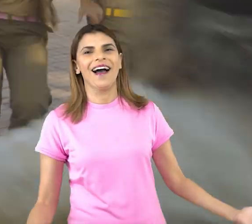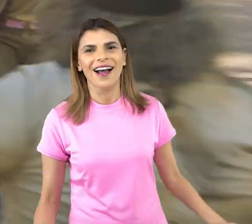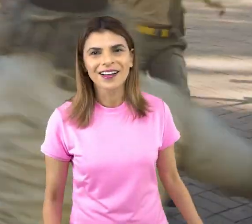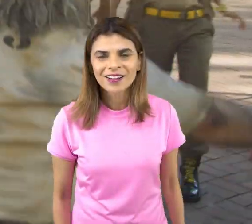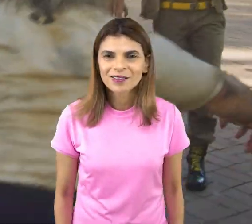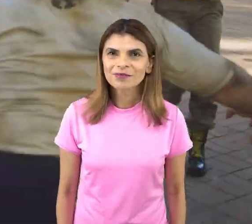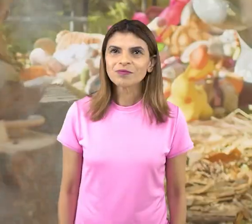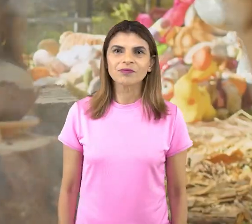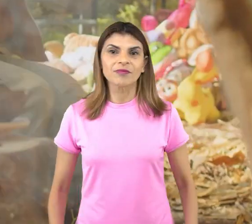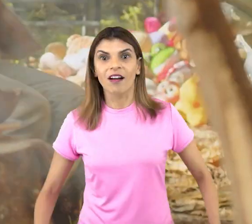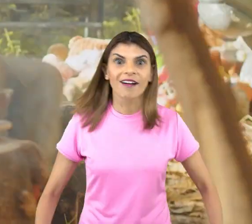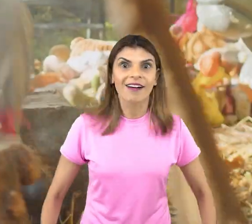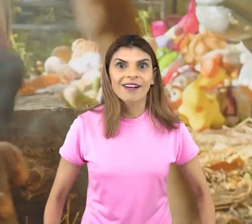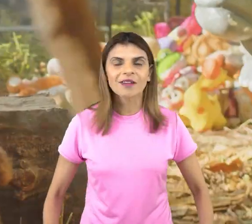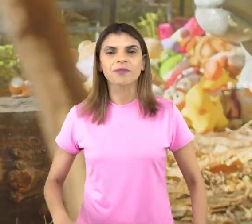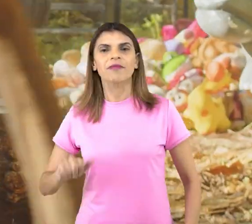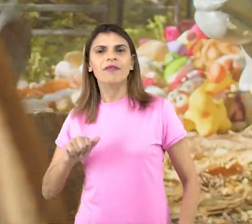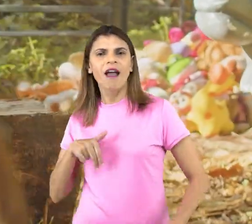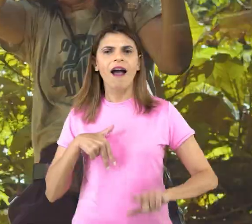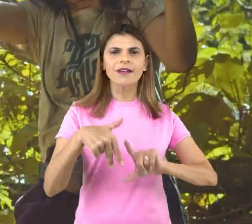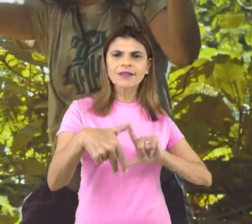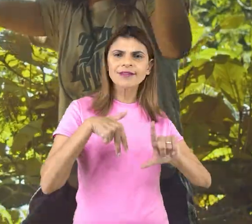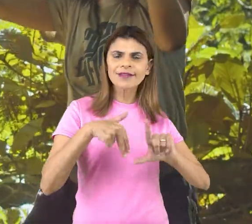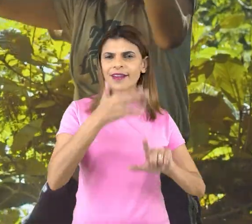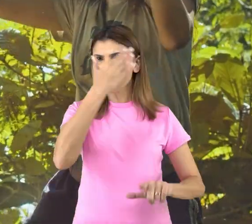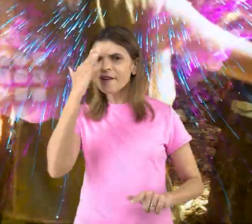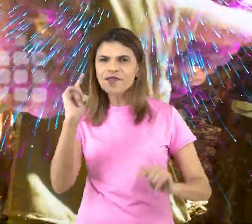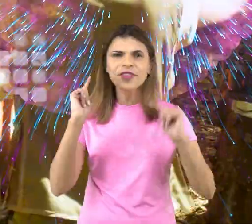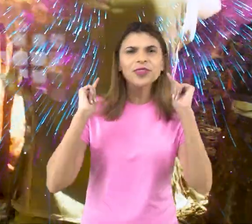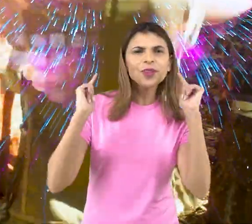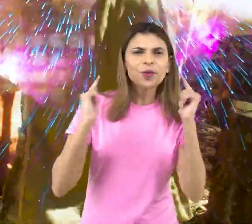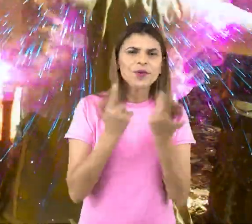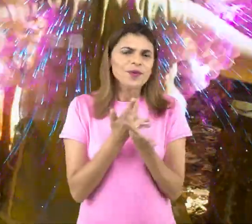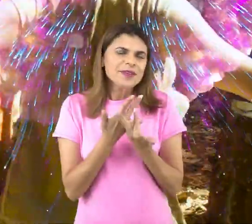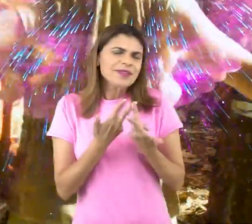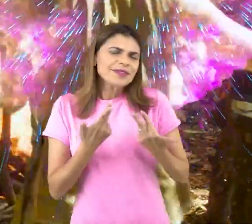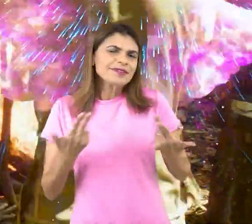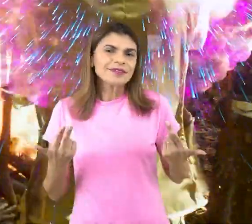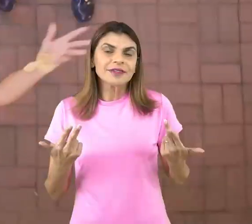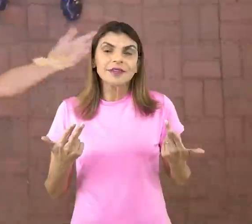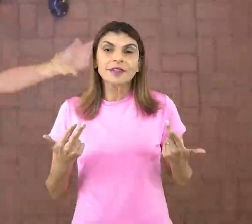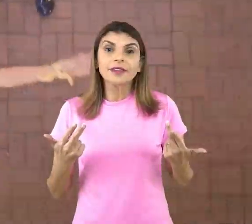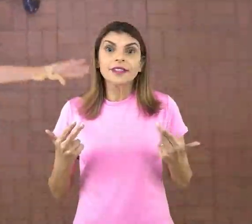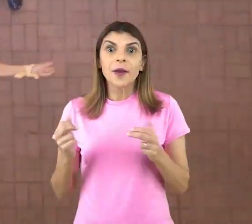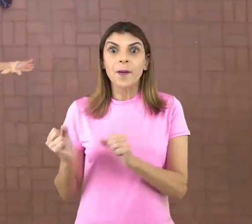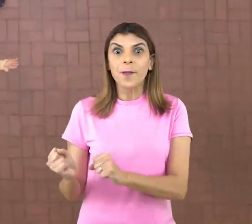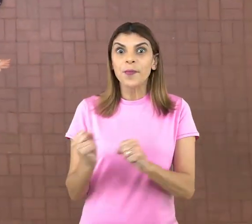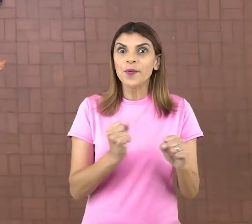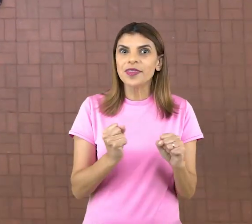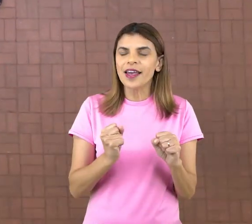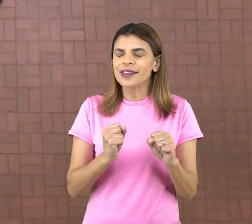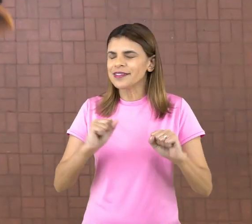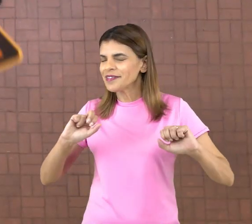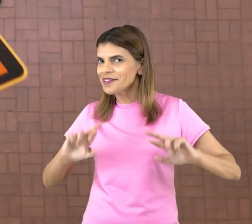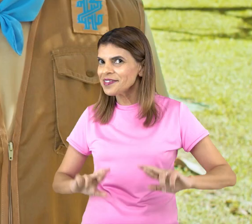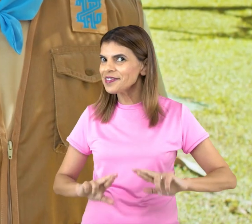Com muita ação, aventura e poderes animais! Tá na hora que a gente mostrar pra esses